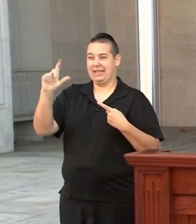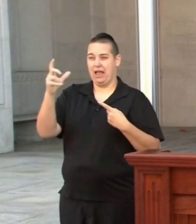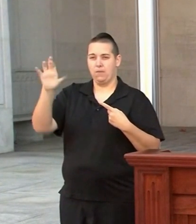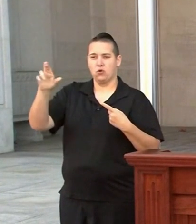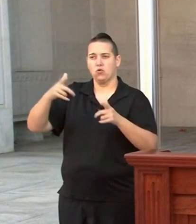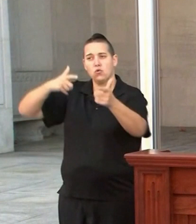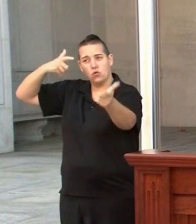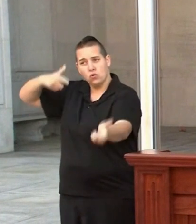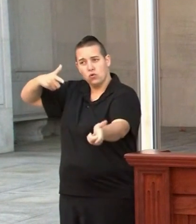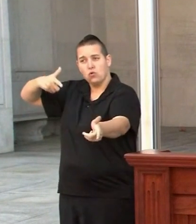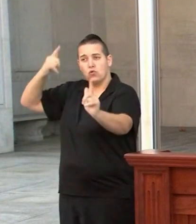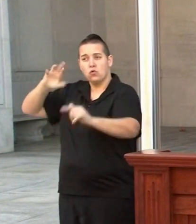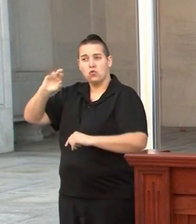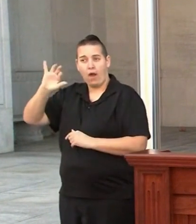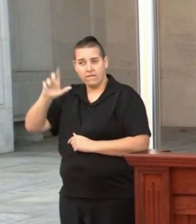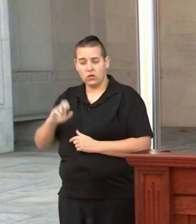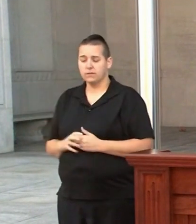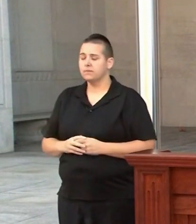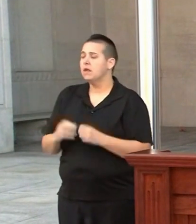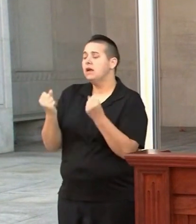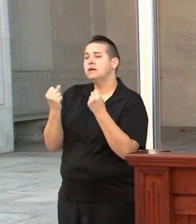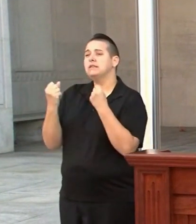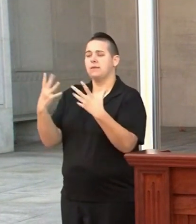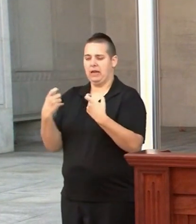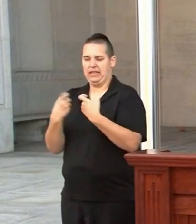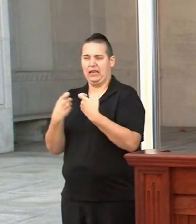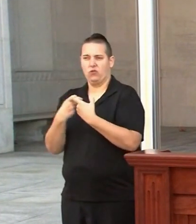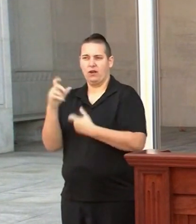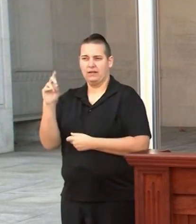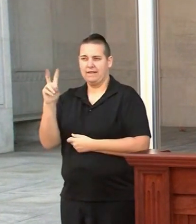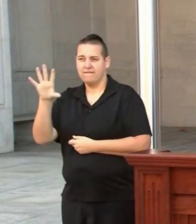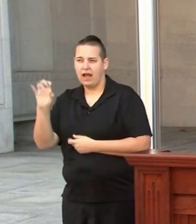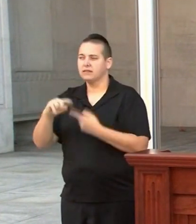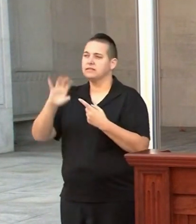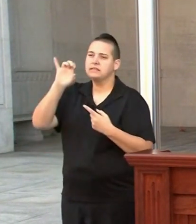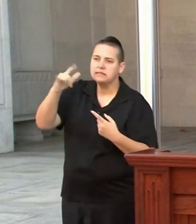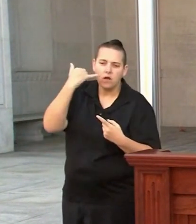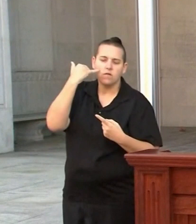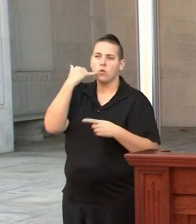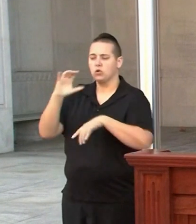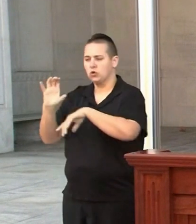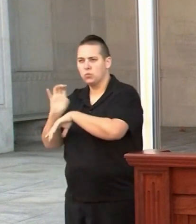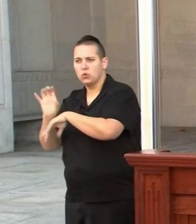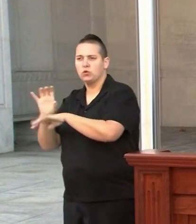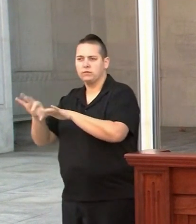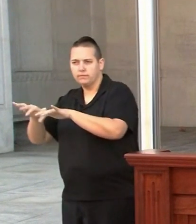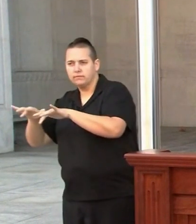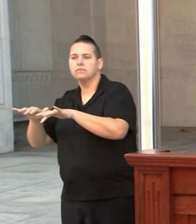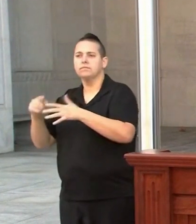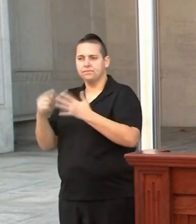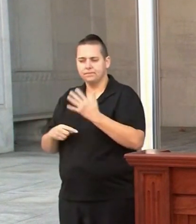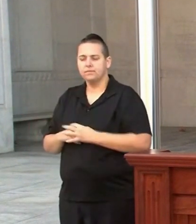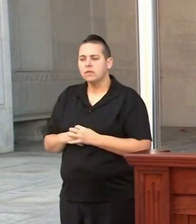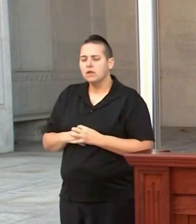számolt be a nyilvánosságnak. Találtunk egy 308-as kaliberű gépfegyvert, számos elektronikus eszközt,